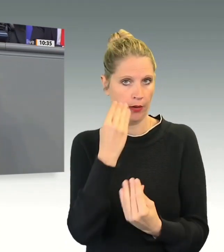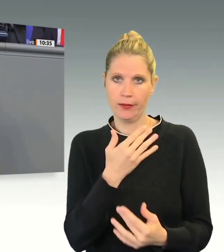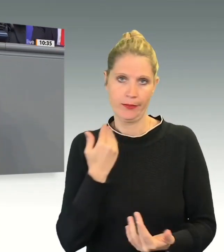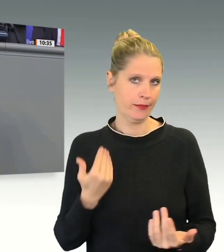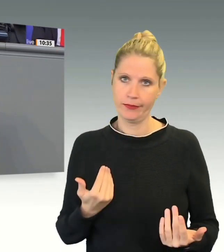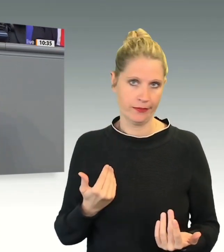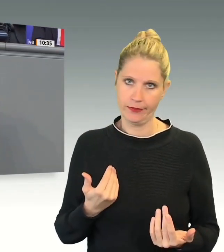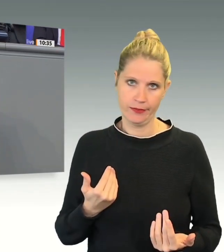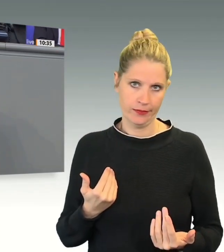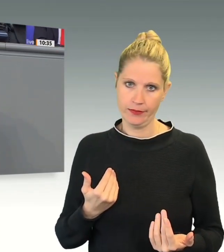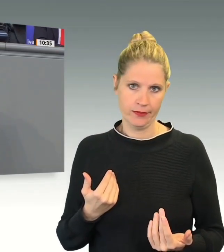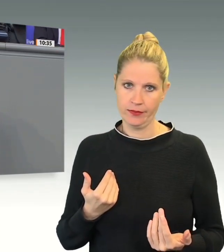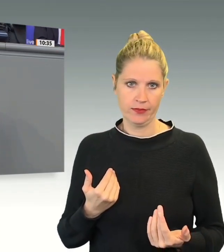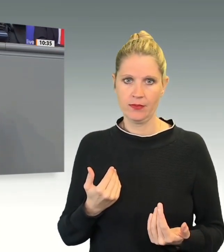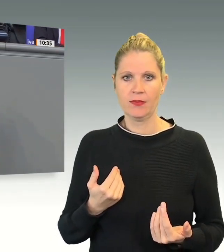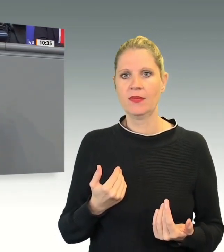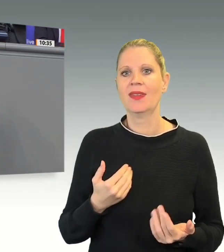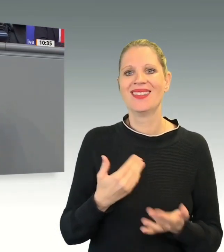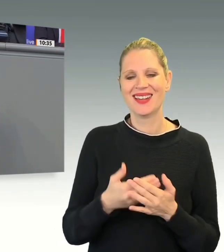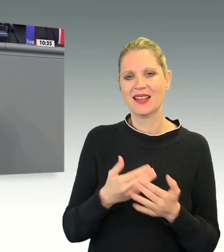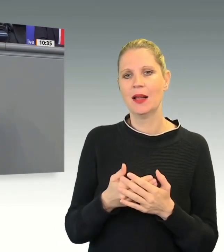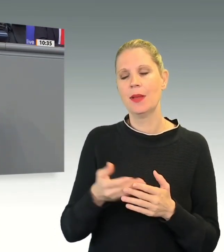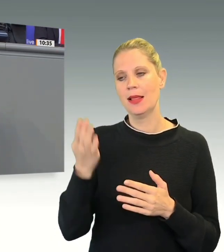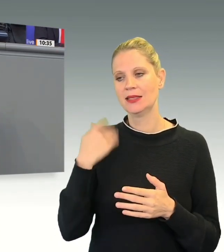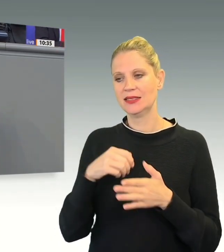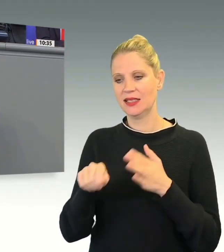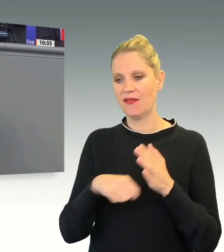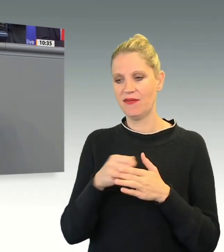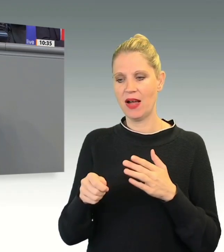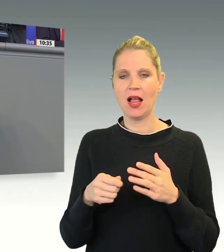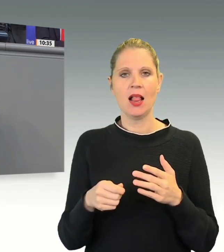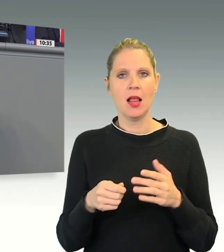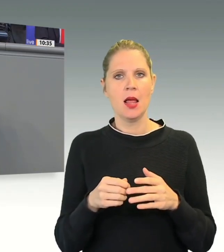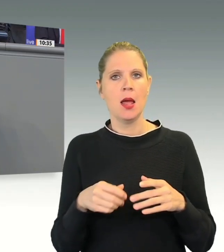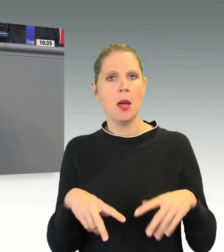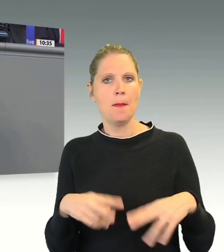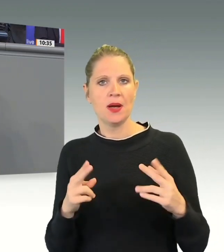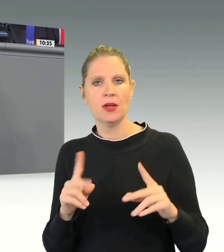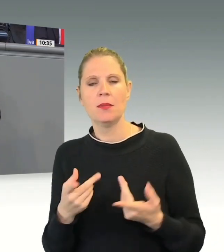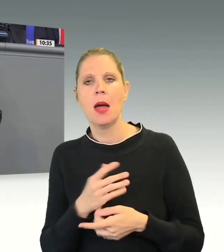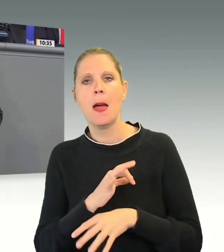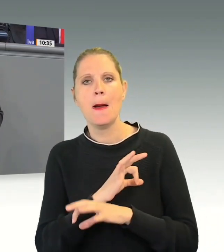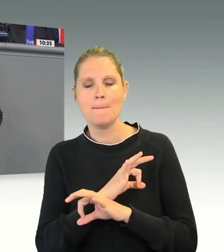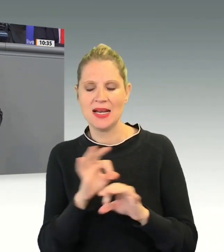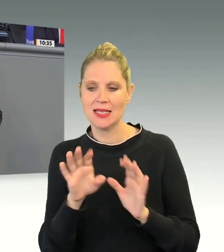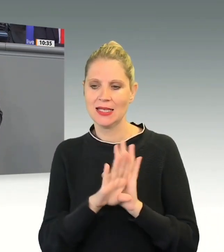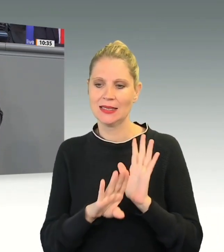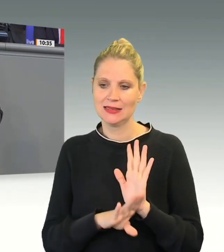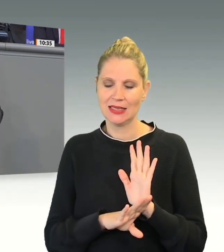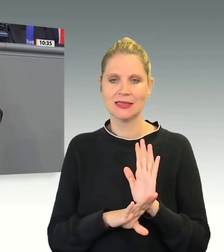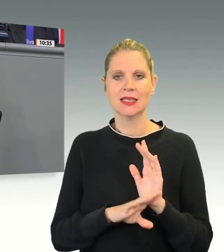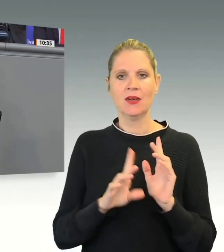AfD gibt, hatte die Große Koalition in der vergangenen Wahlperiode das zweite Gesetz zur besseren Durchsetzung der Ausreisepflicht beschlossen.